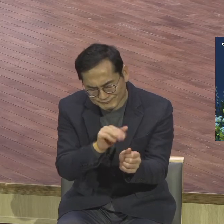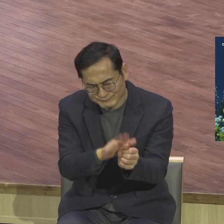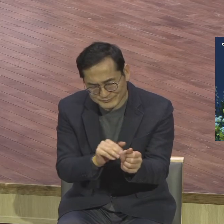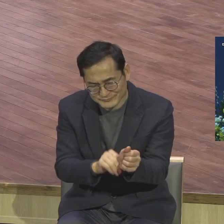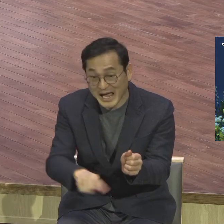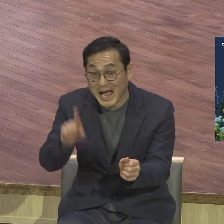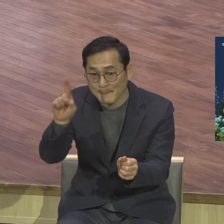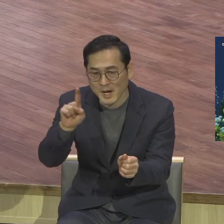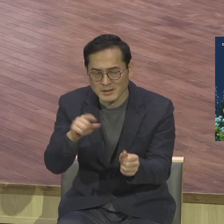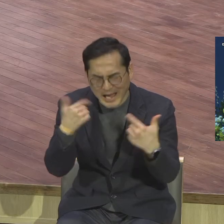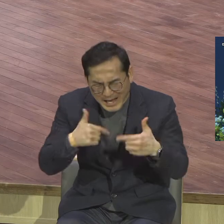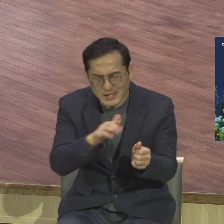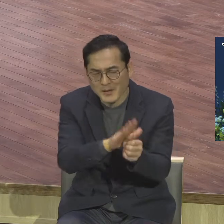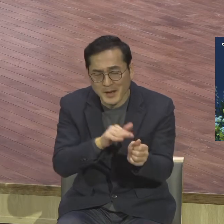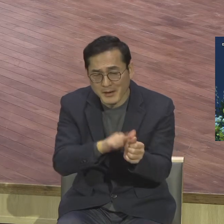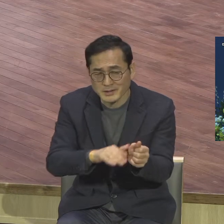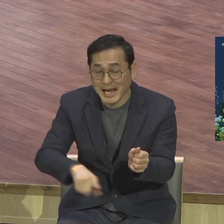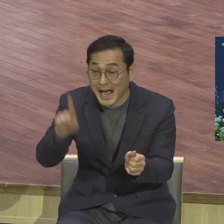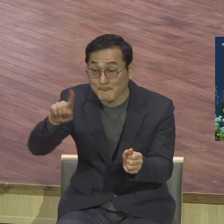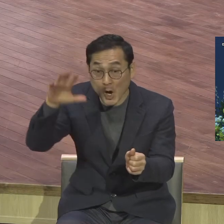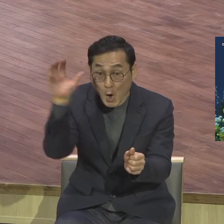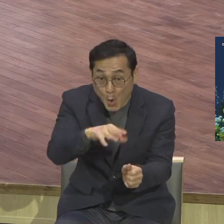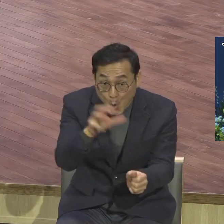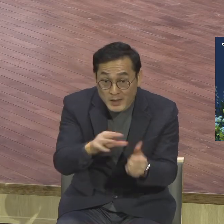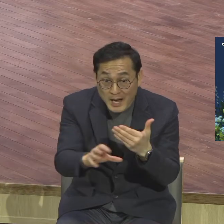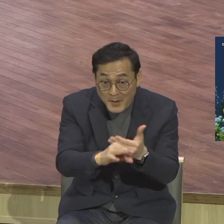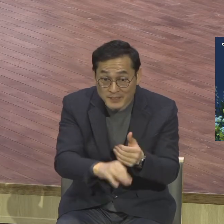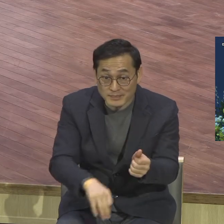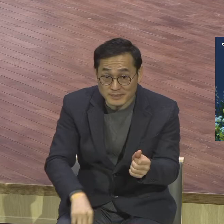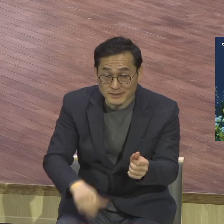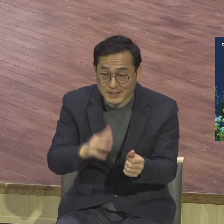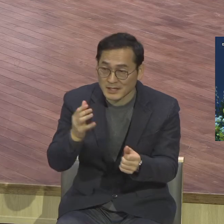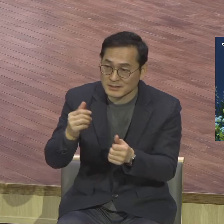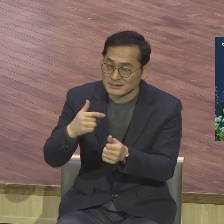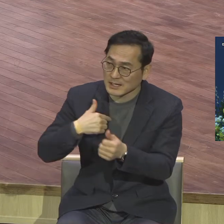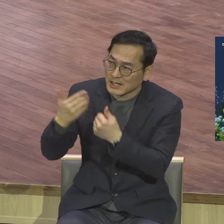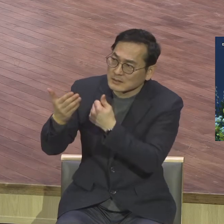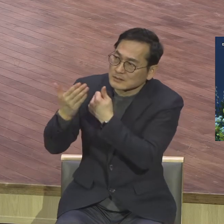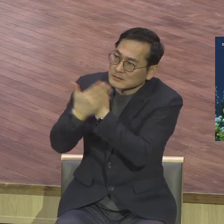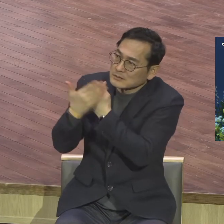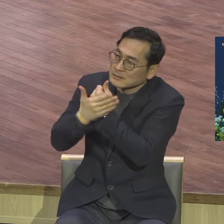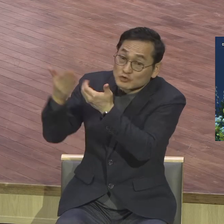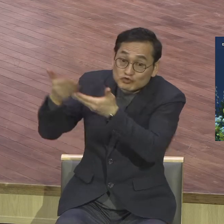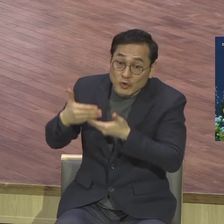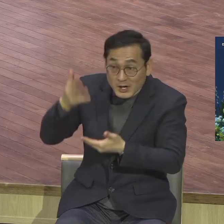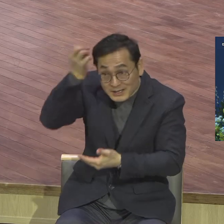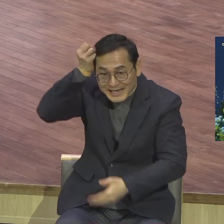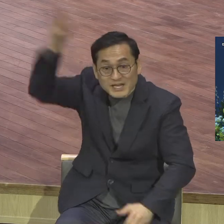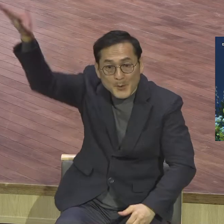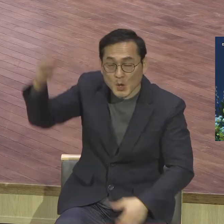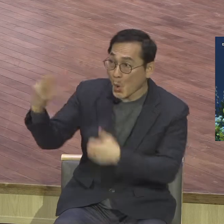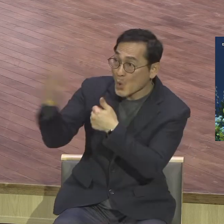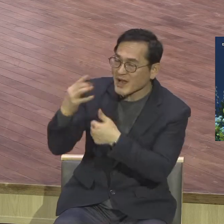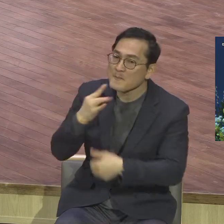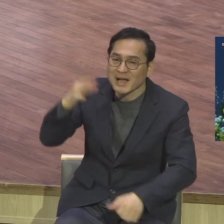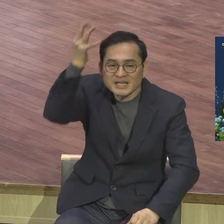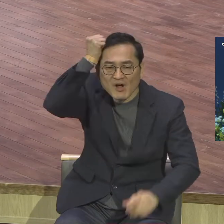잘해준 건 하나도 기억 안 하고 혼낸 것만 딱 기억하고 있다고 그래요 그래가지고 주인이